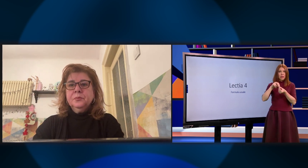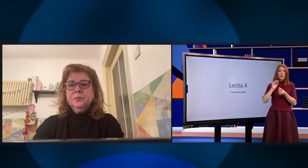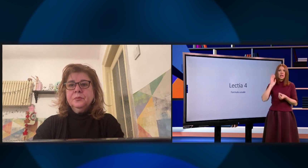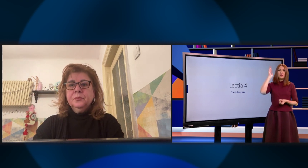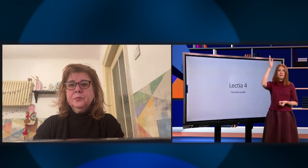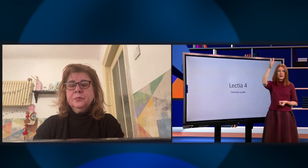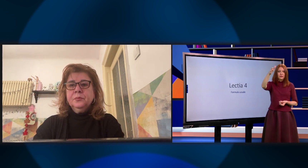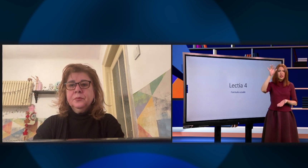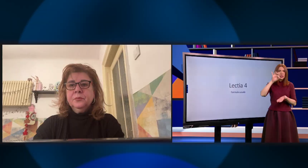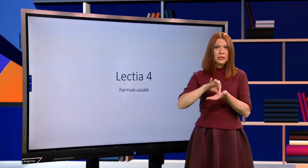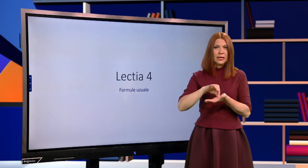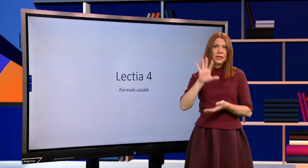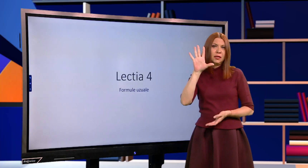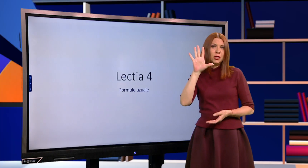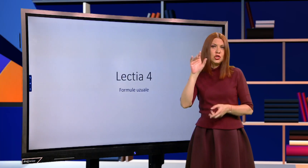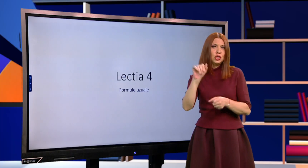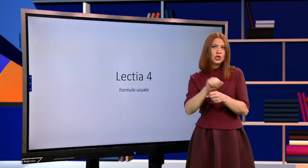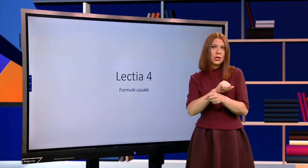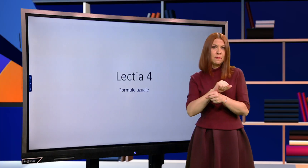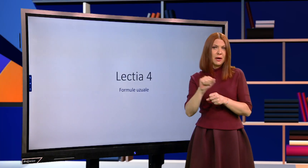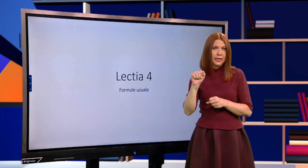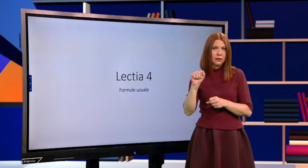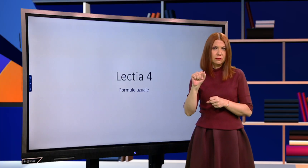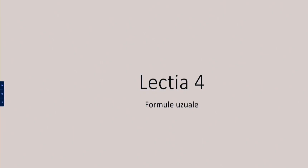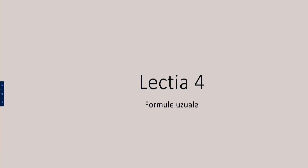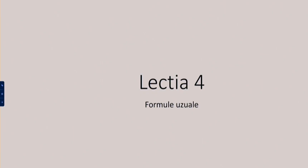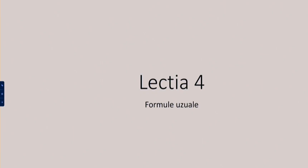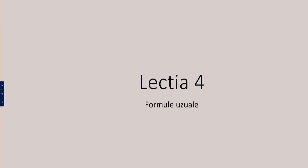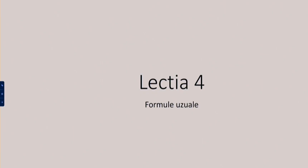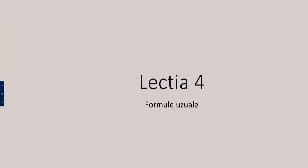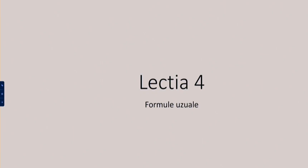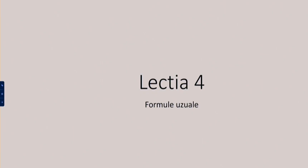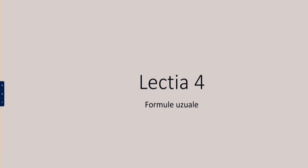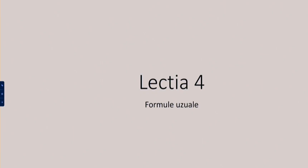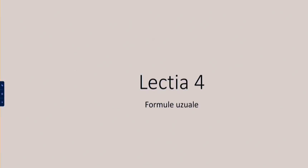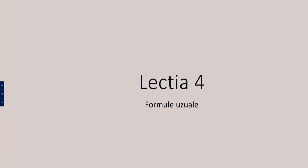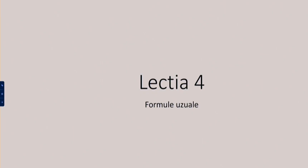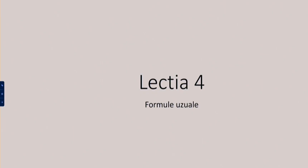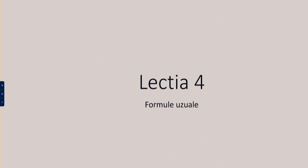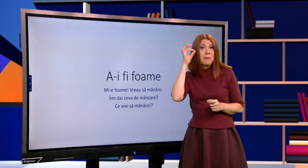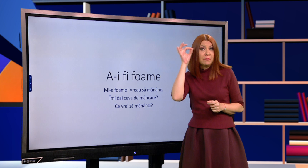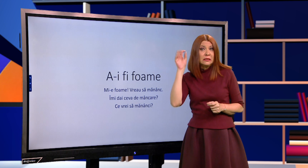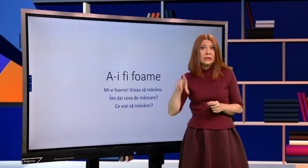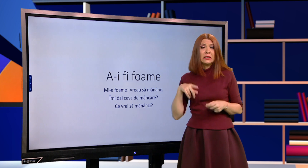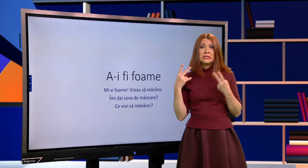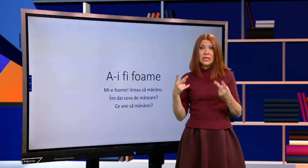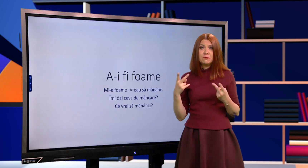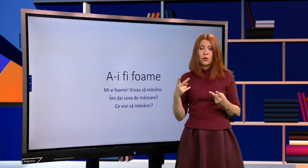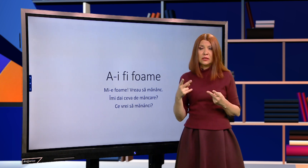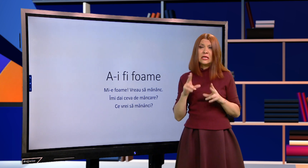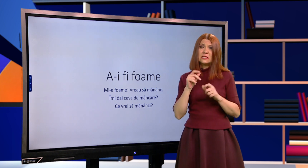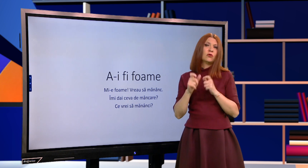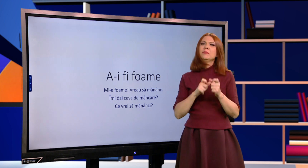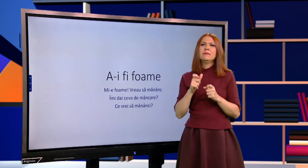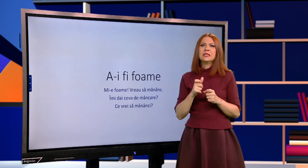Paștele va fi în data de 5 mai. Hai să mergem mai departe. M-am gândit că este